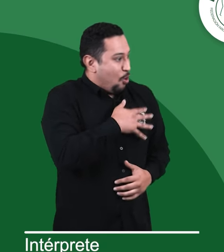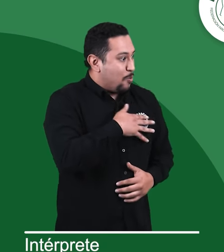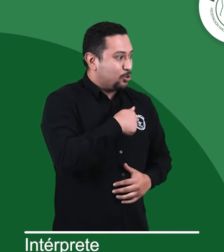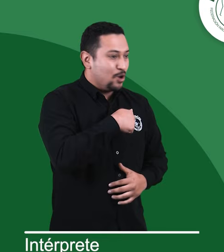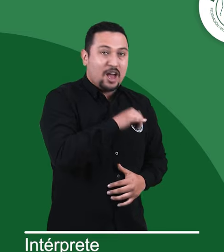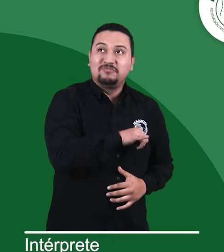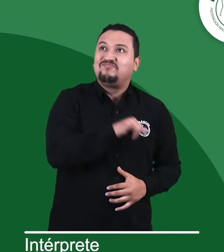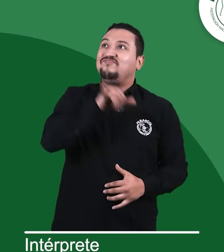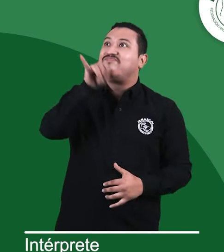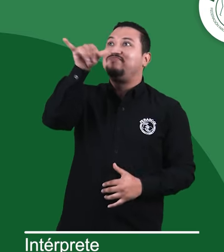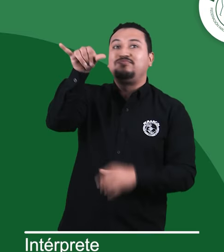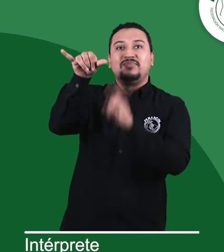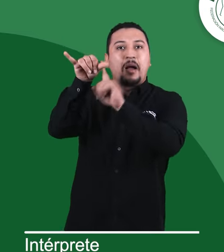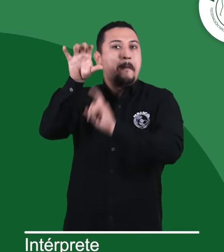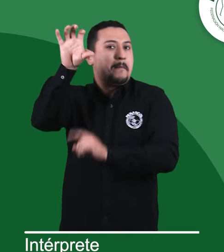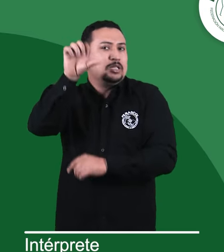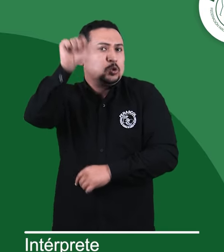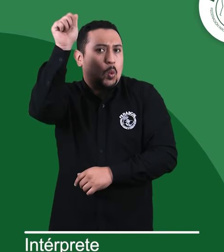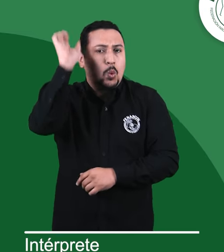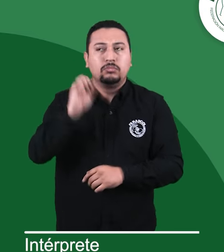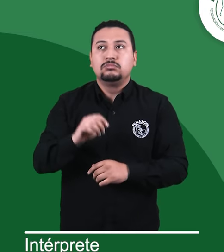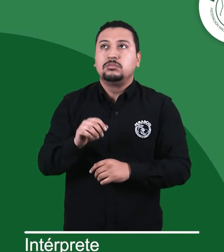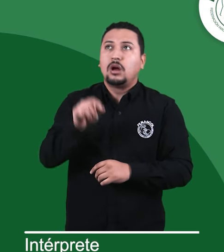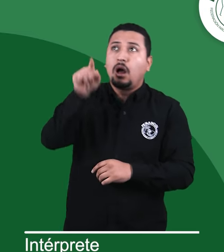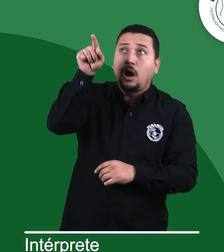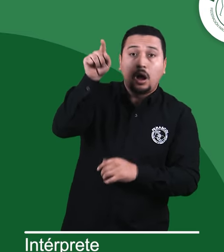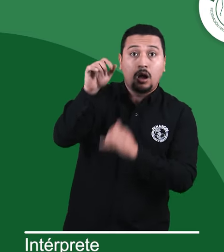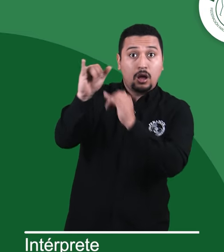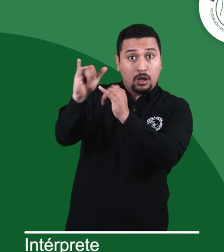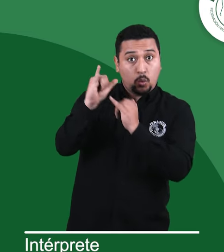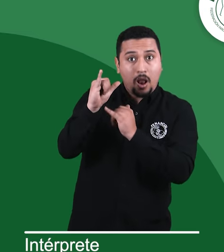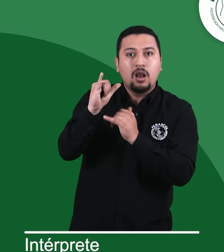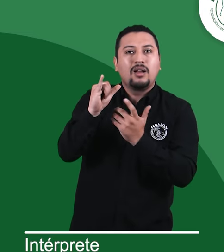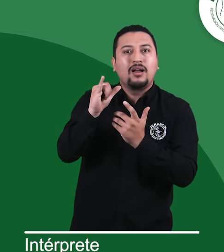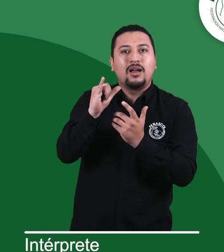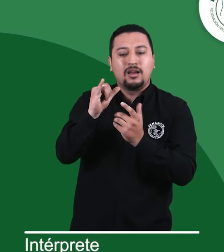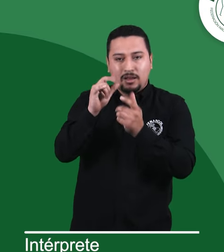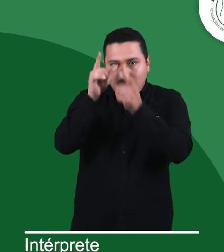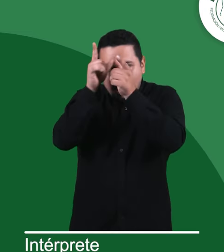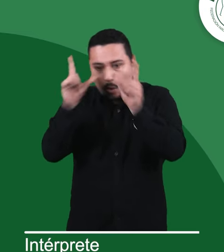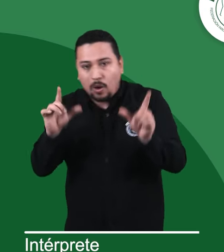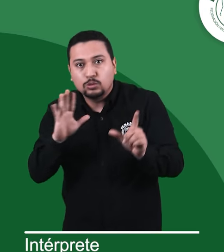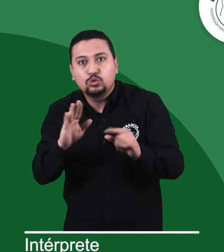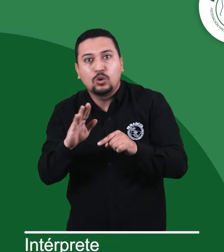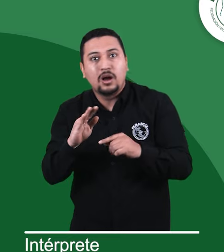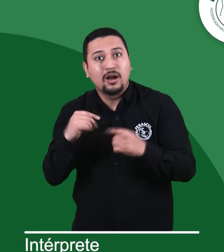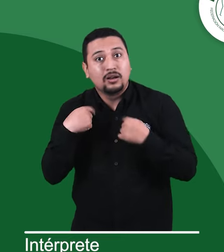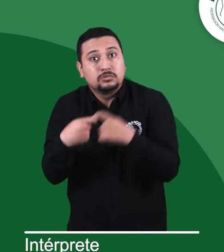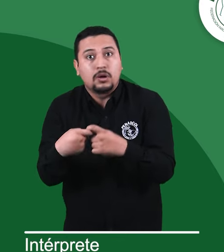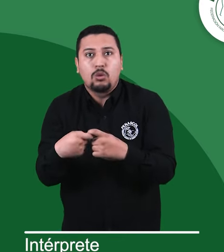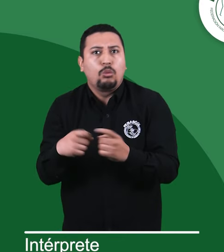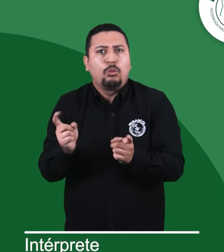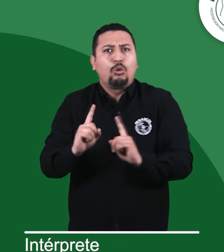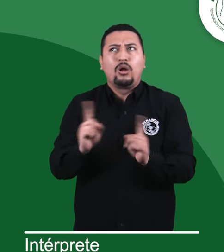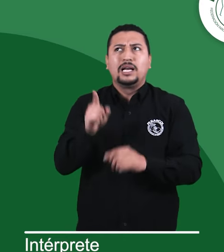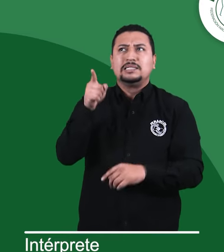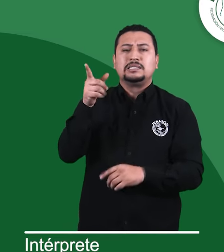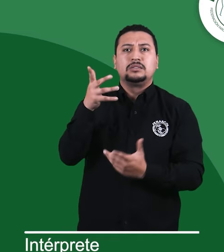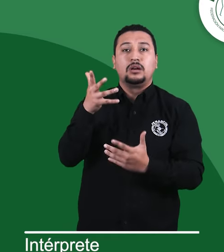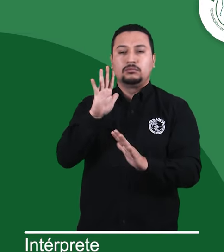colegas, y de pronto en ese país no se habla el lenguaje español, y debido a las deficiencias que nosotros